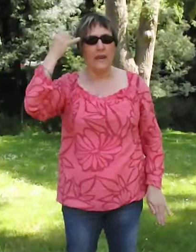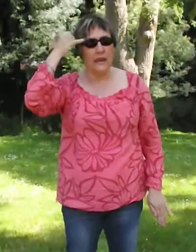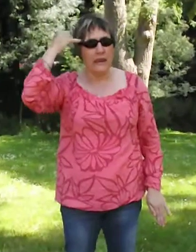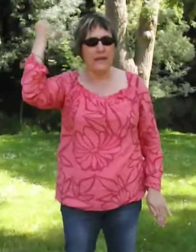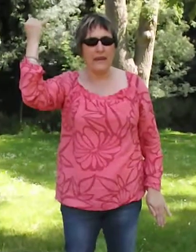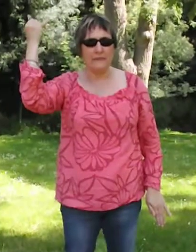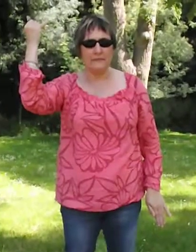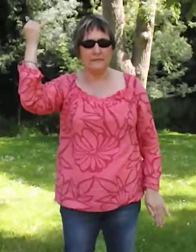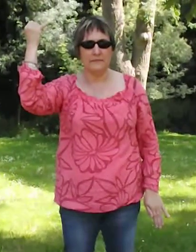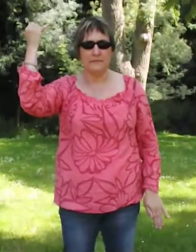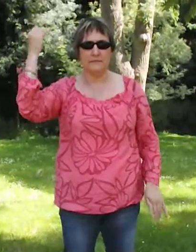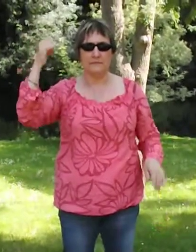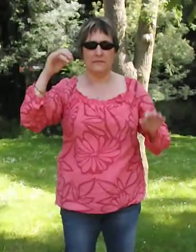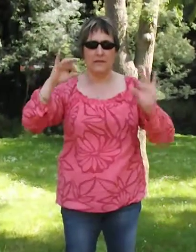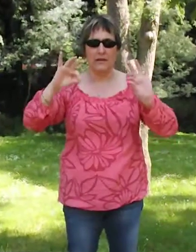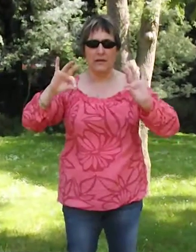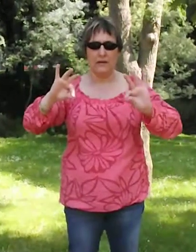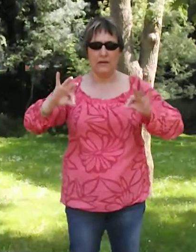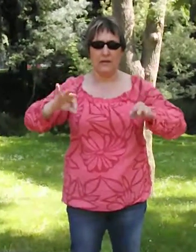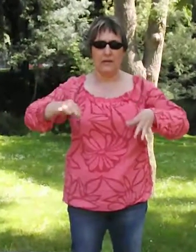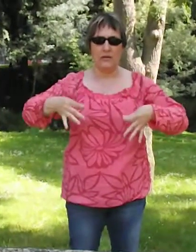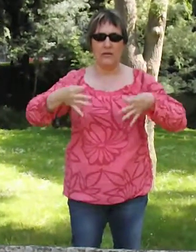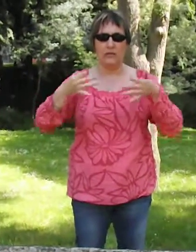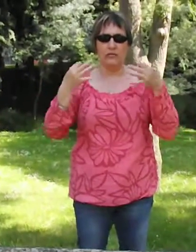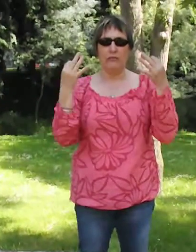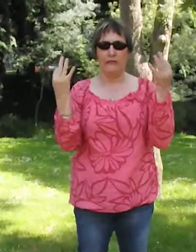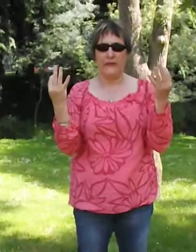idée, non, c'est pas les pieds. Troumé.